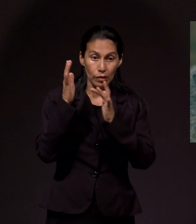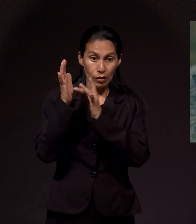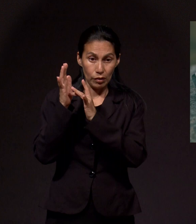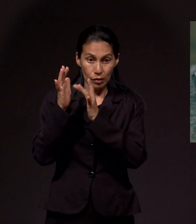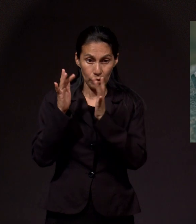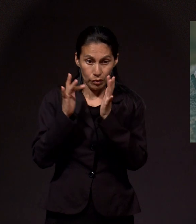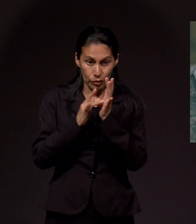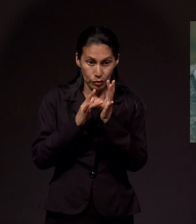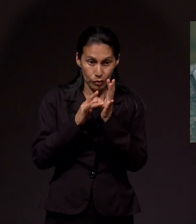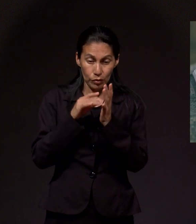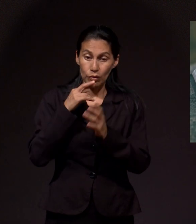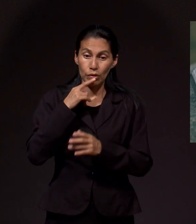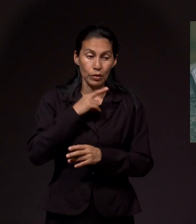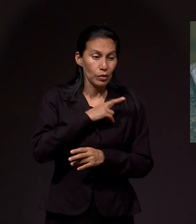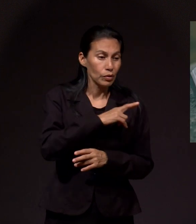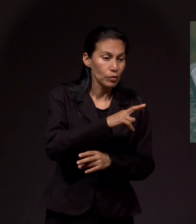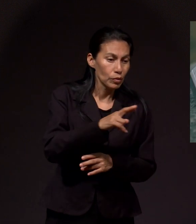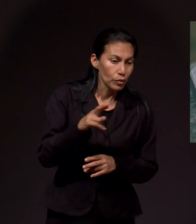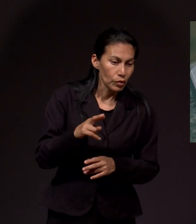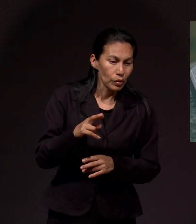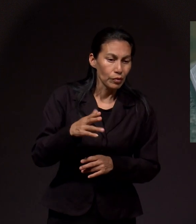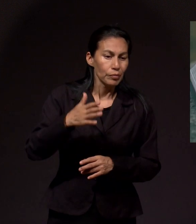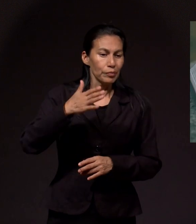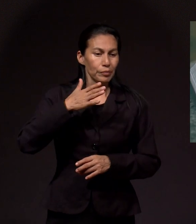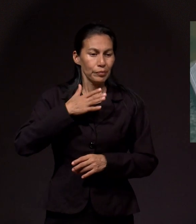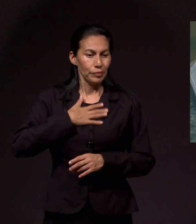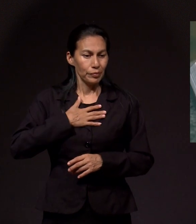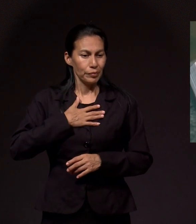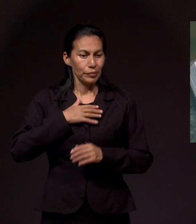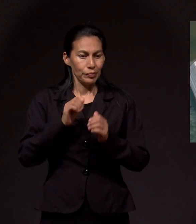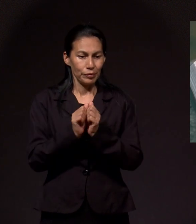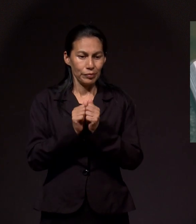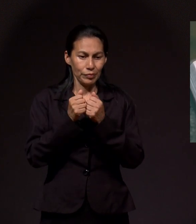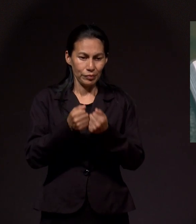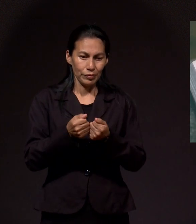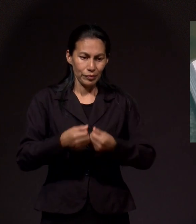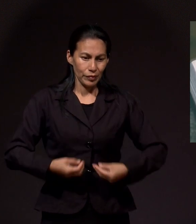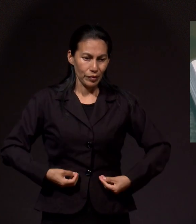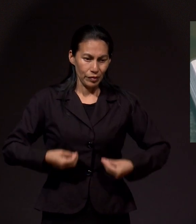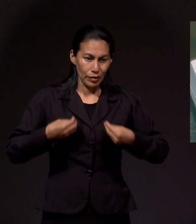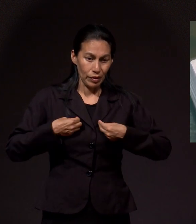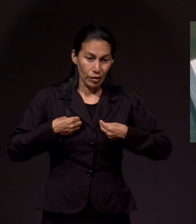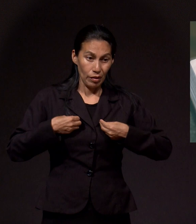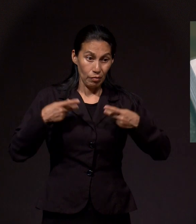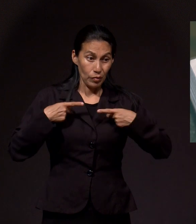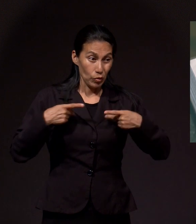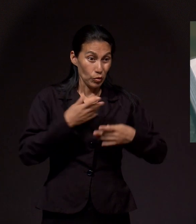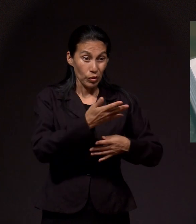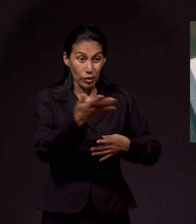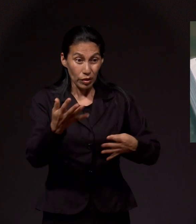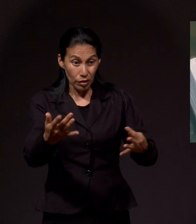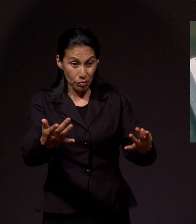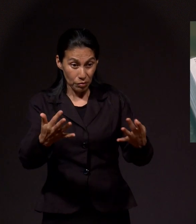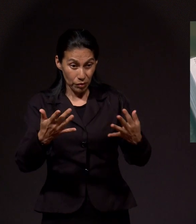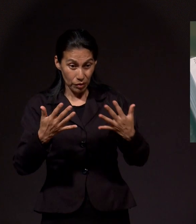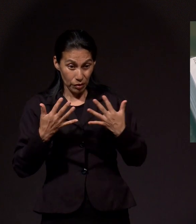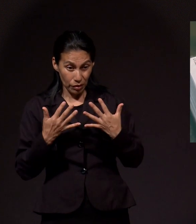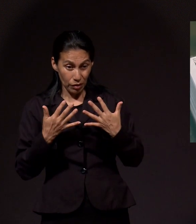Y Jesús les respondió, yo soy el pan de vida, el que a mí viene